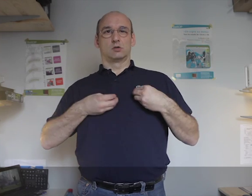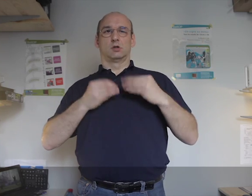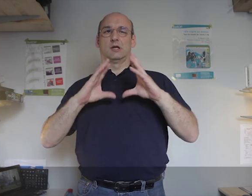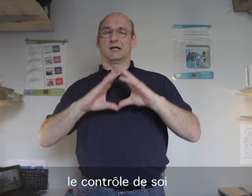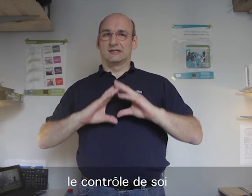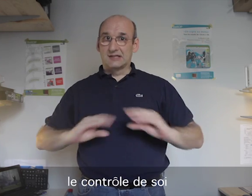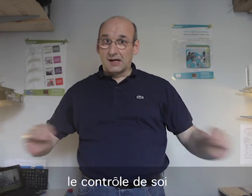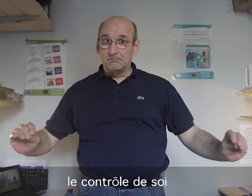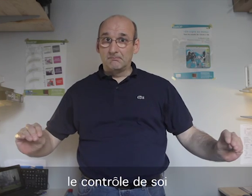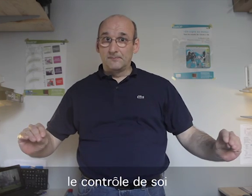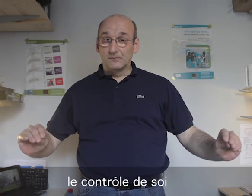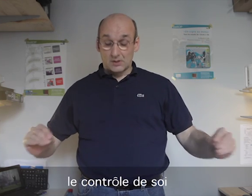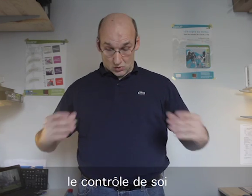Le contrôle de soi